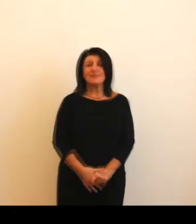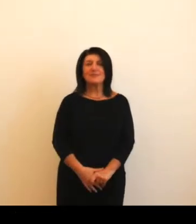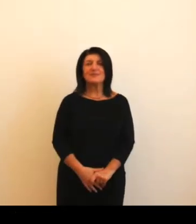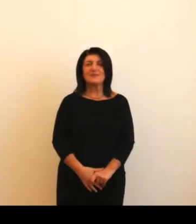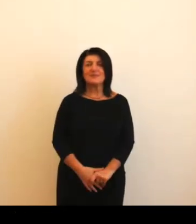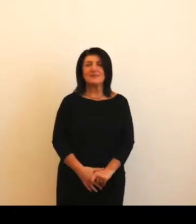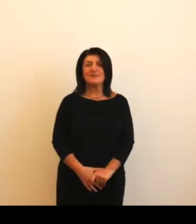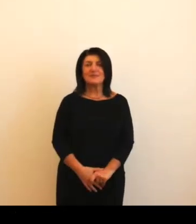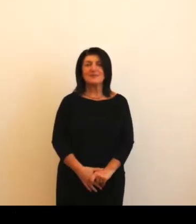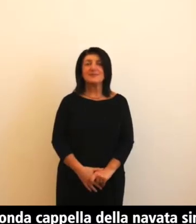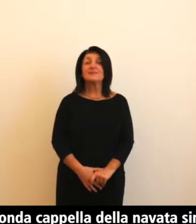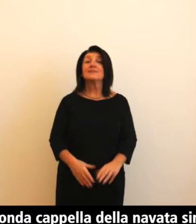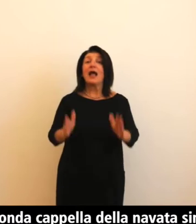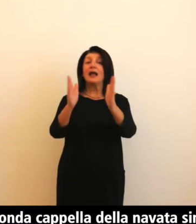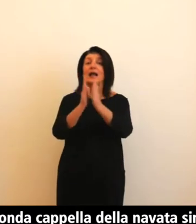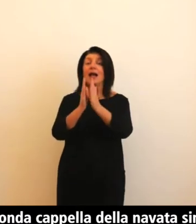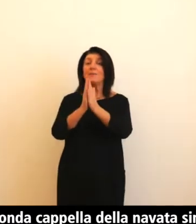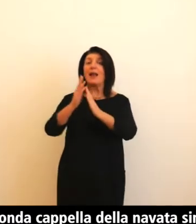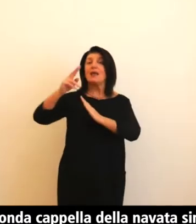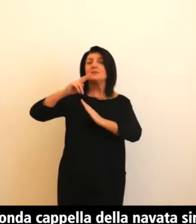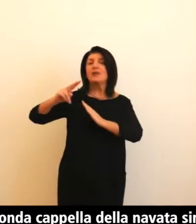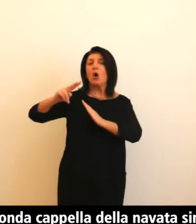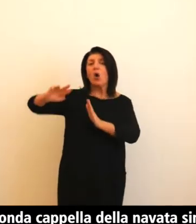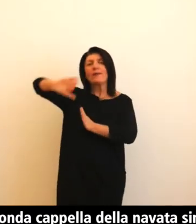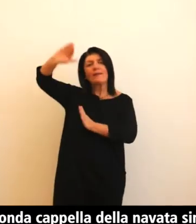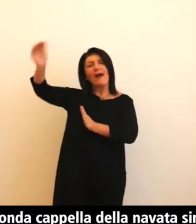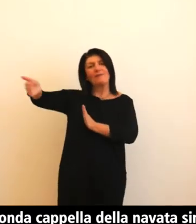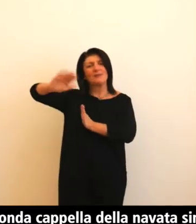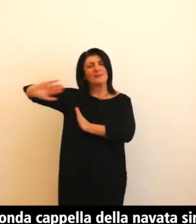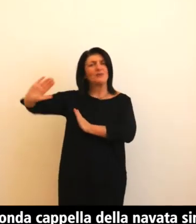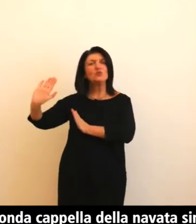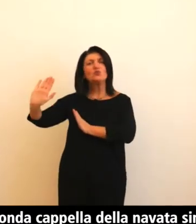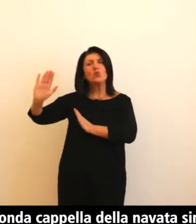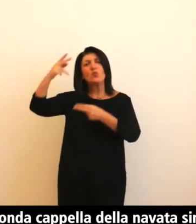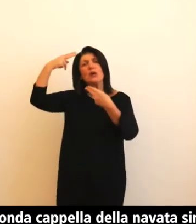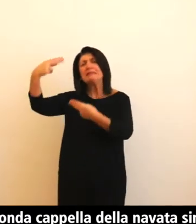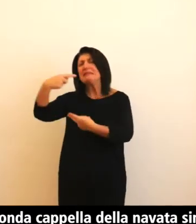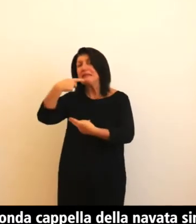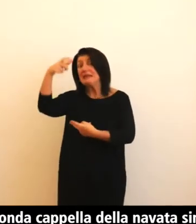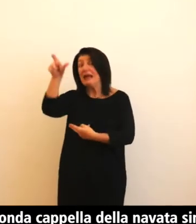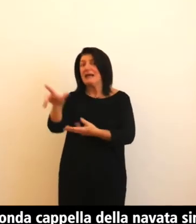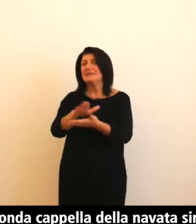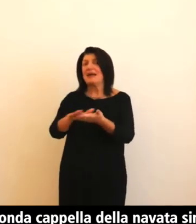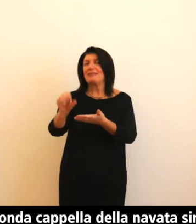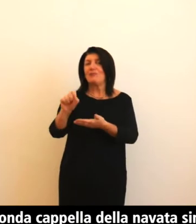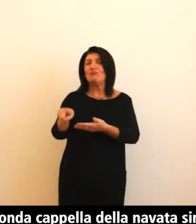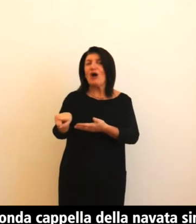La seconda cappella della navata a sinistra è dedicata a Sant'Ambrogio a una volta